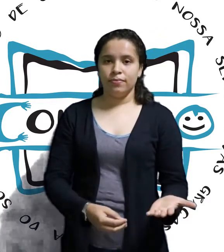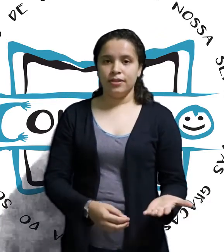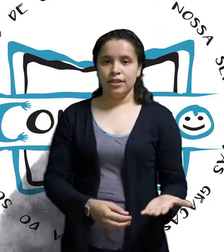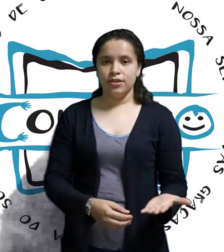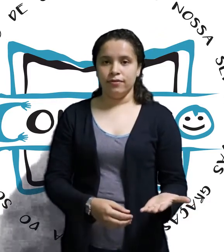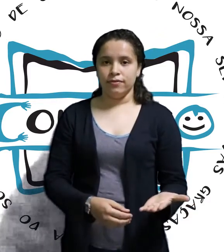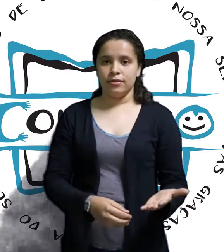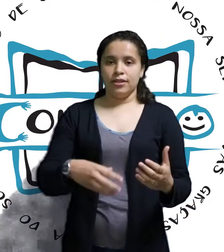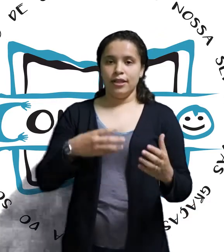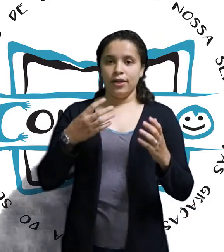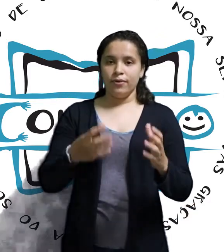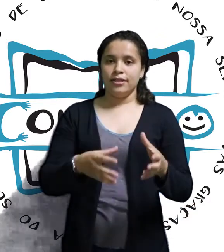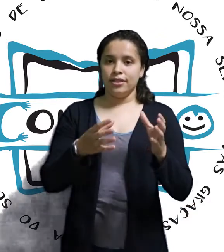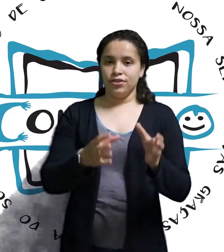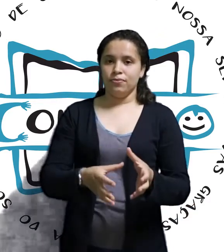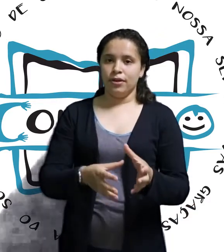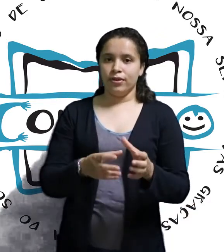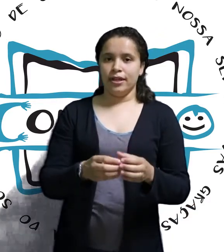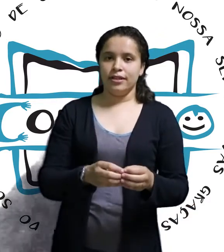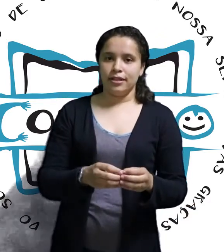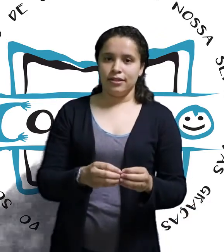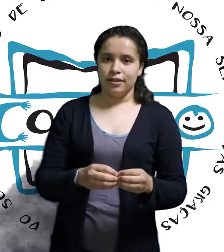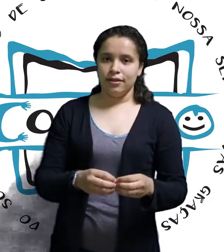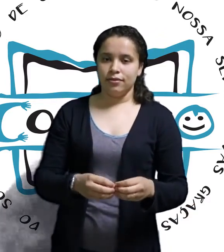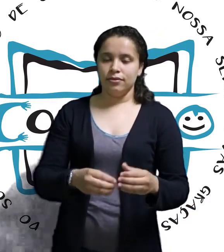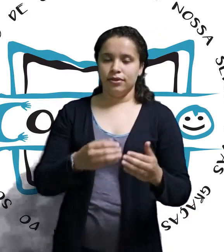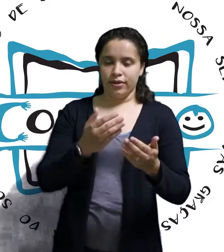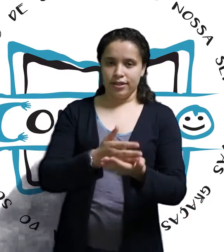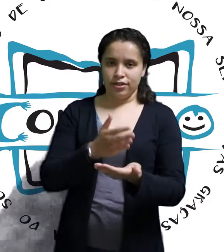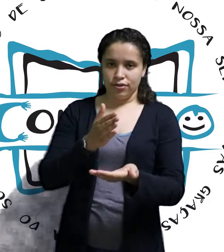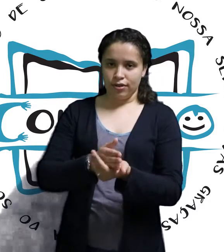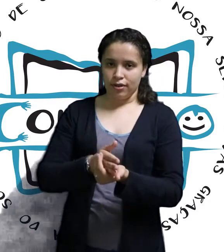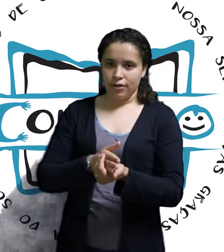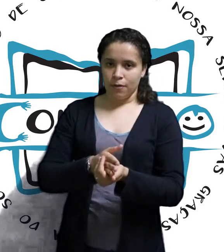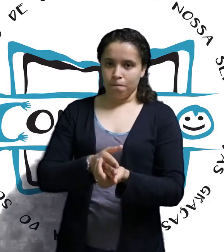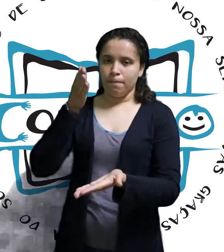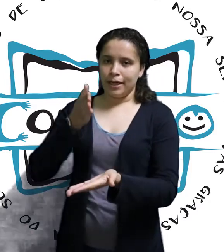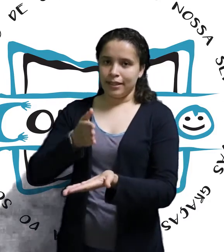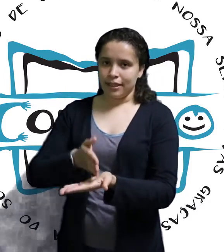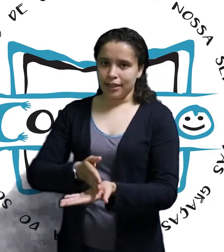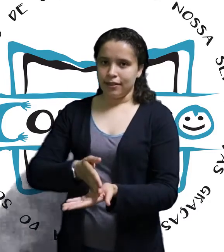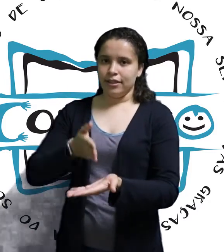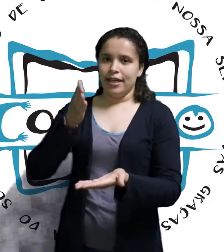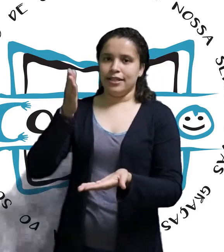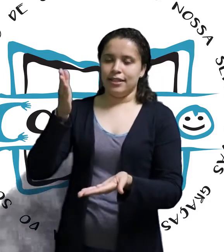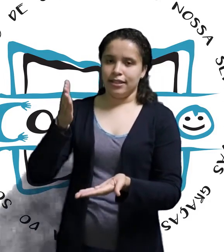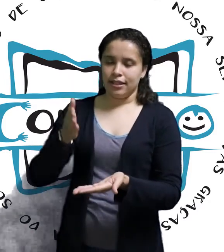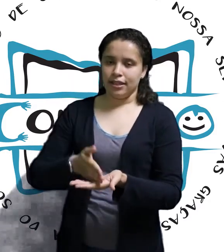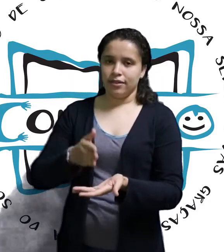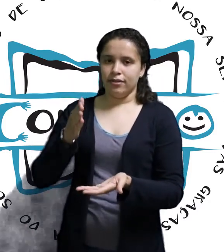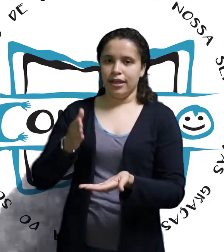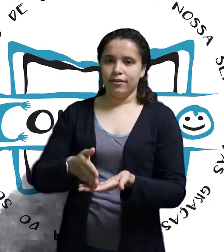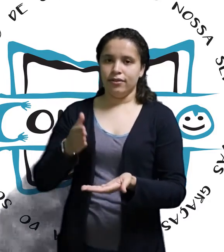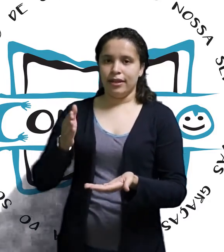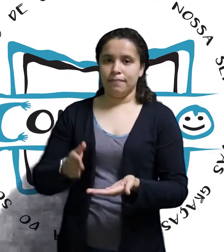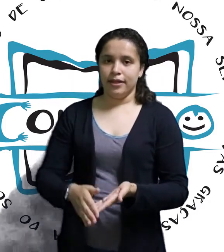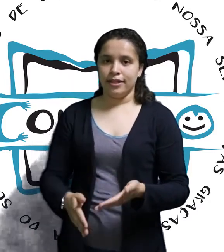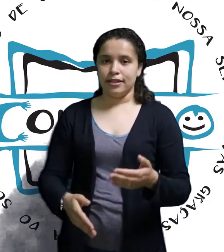objetivos. Se não existe uma organização, não existe um padrão, né? A ser seguido dentro da empresa,